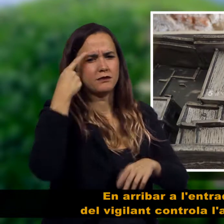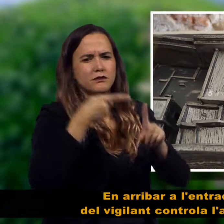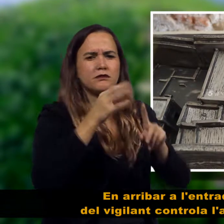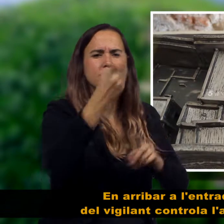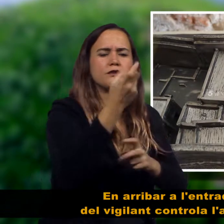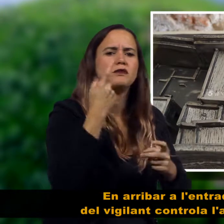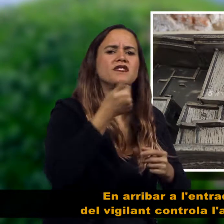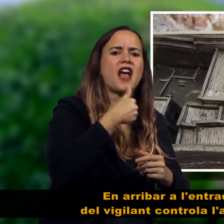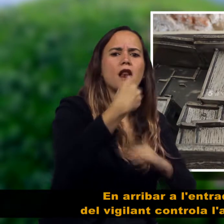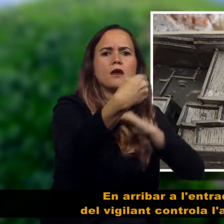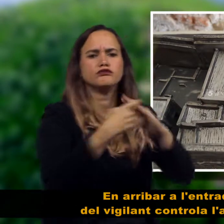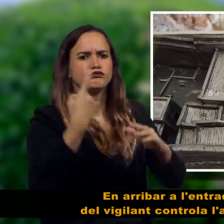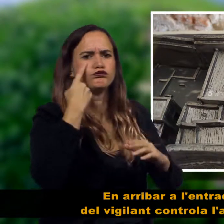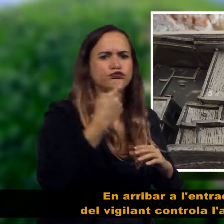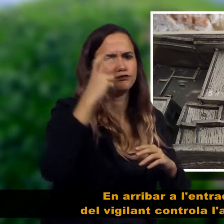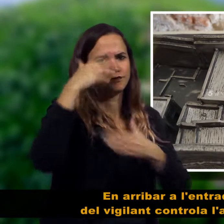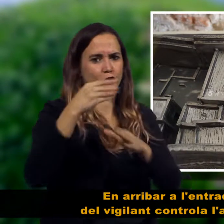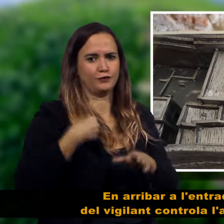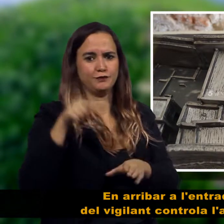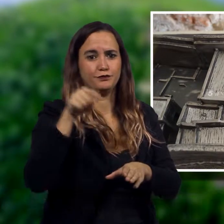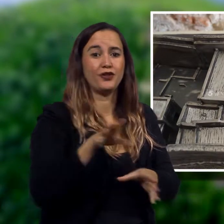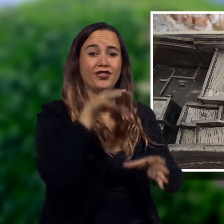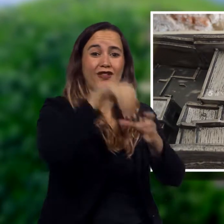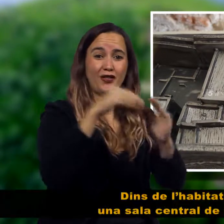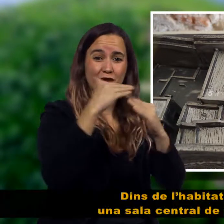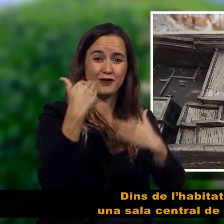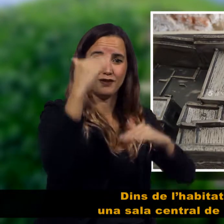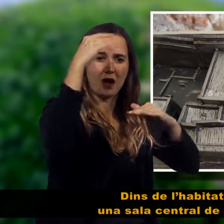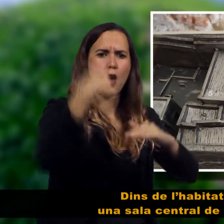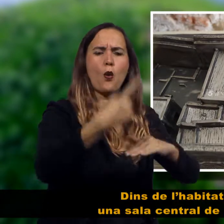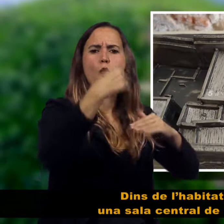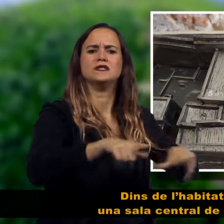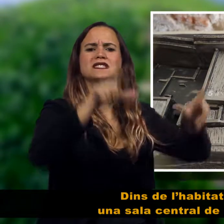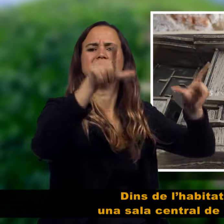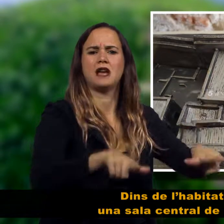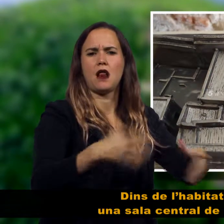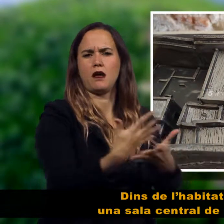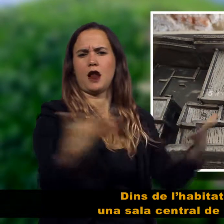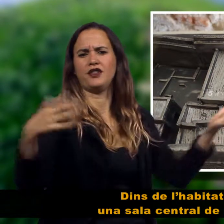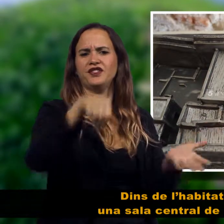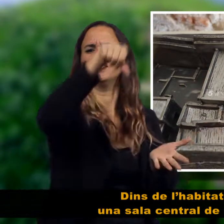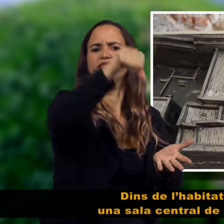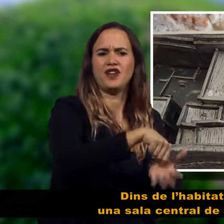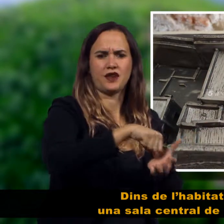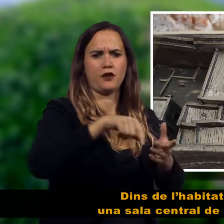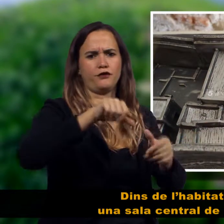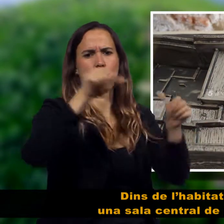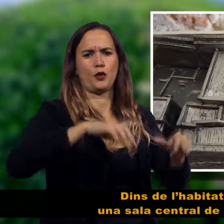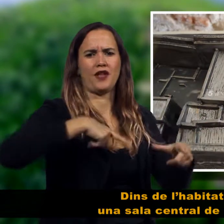Dins de l'habitatge destaca una sala central, amb planta circular, amb un banc adossat al mur i una taula de pedra al centre.